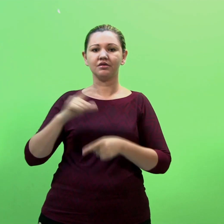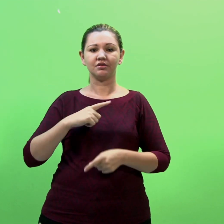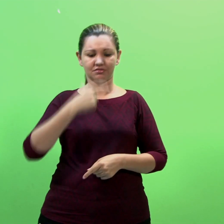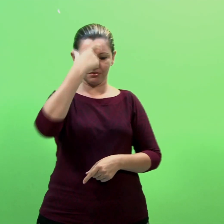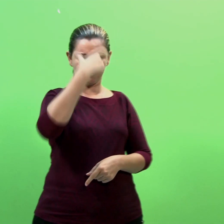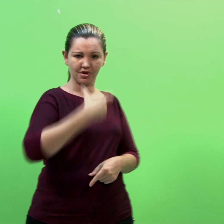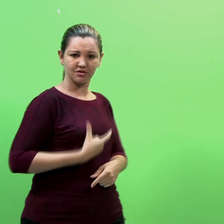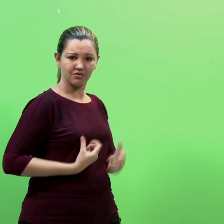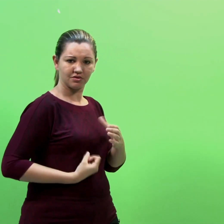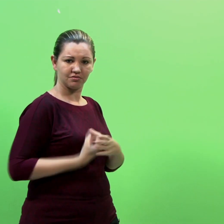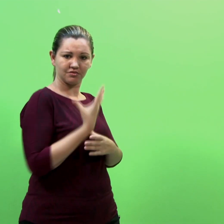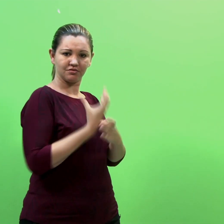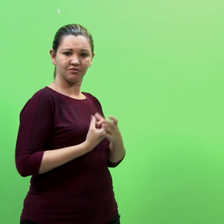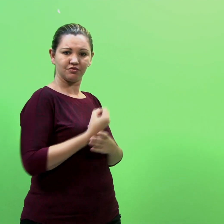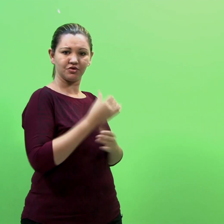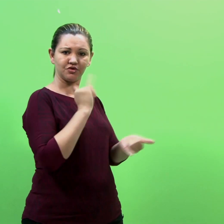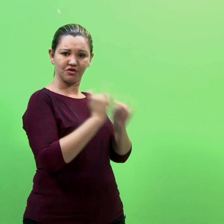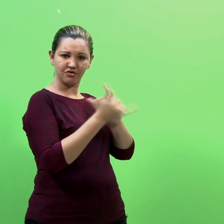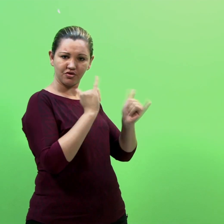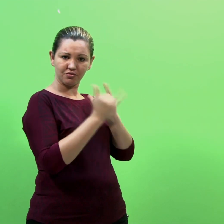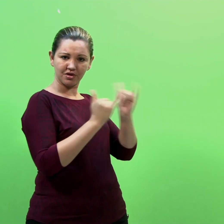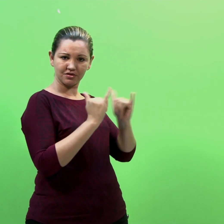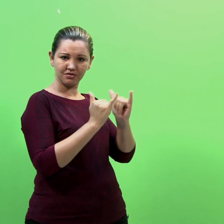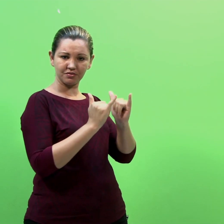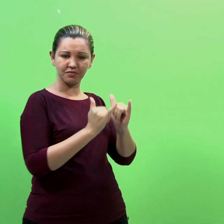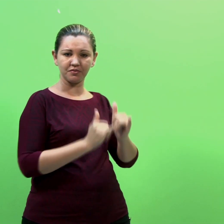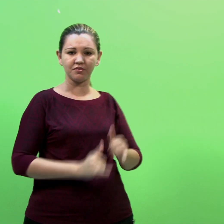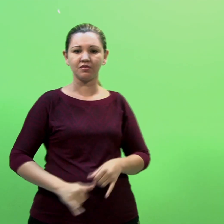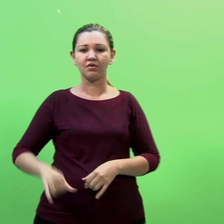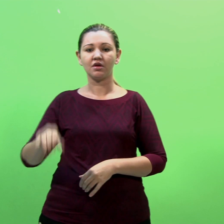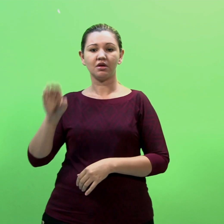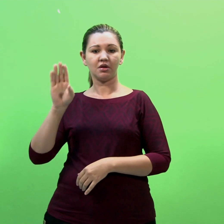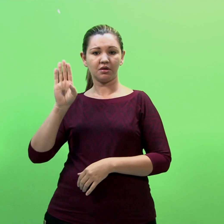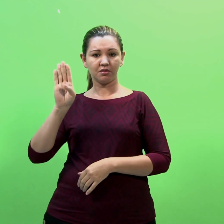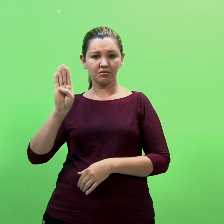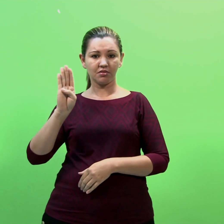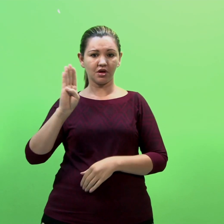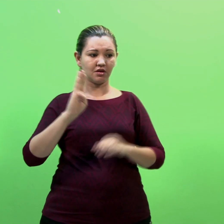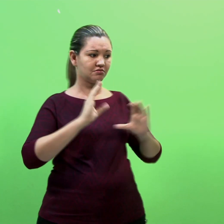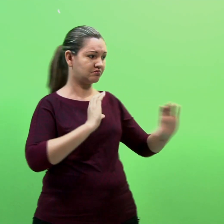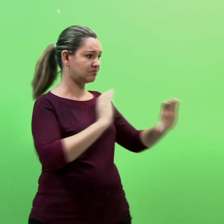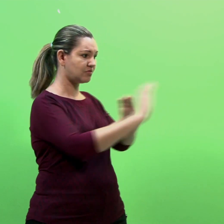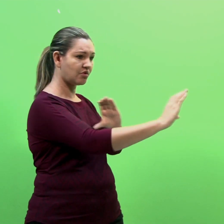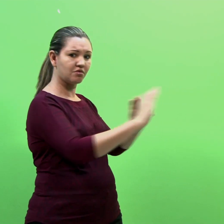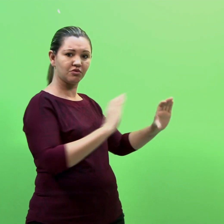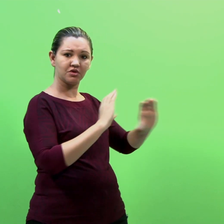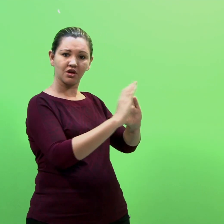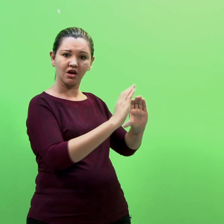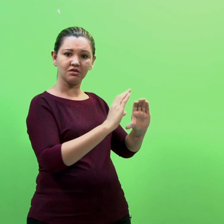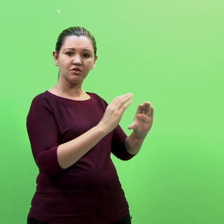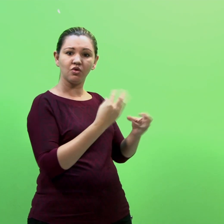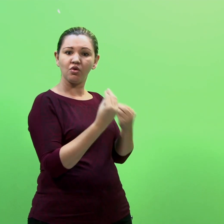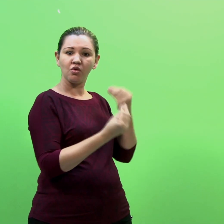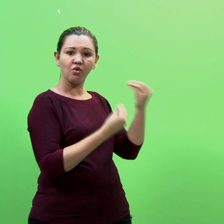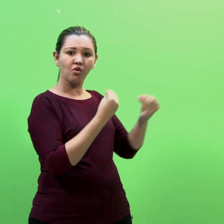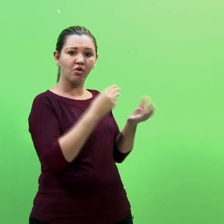fonte geradora ou emissor de informação B. Um canal de transmissão, meio pelo qual a